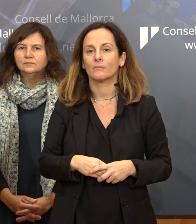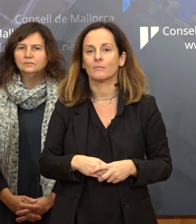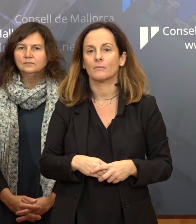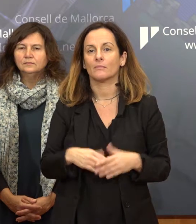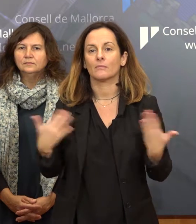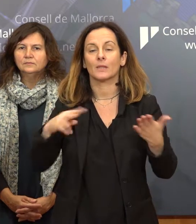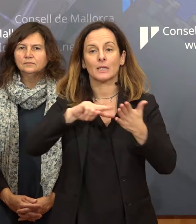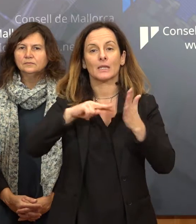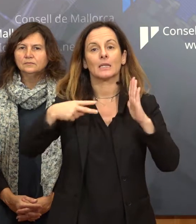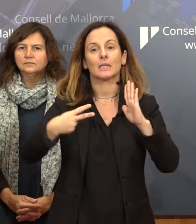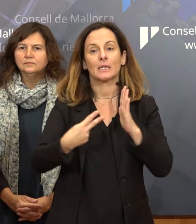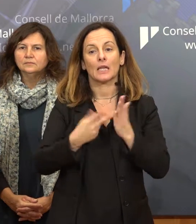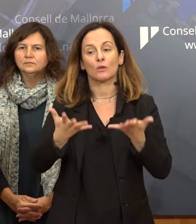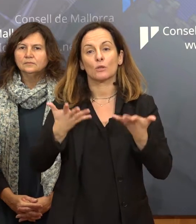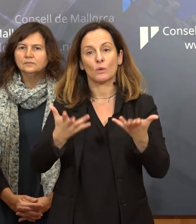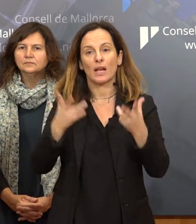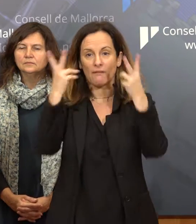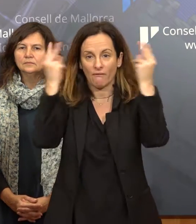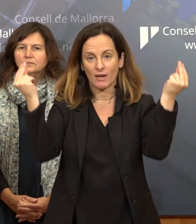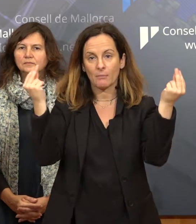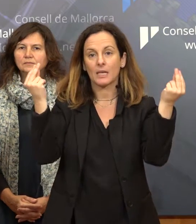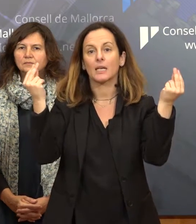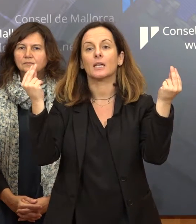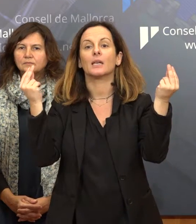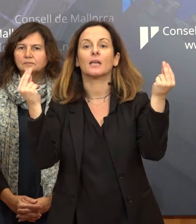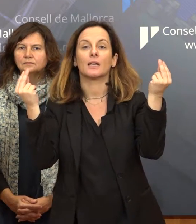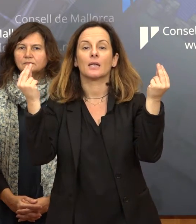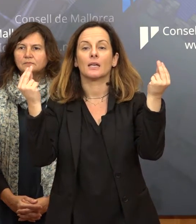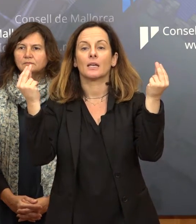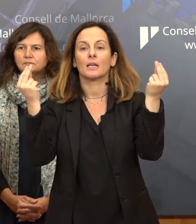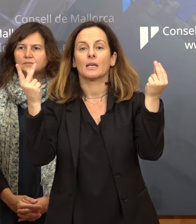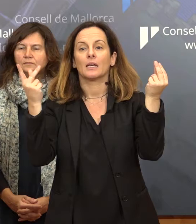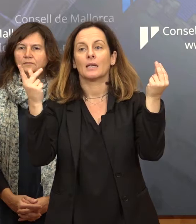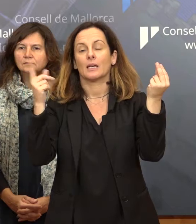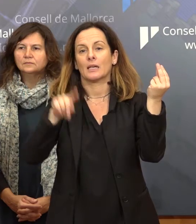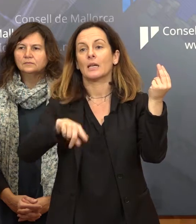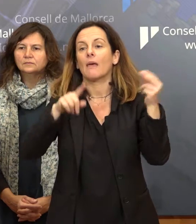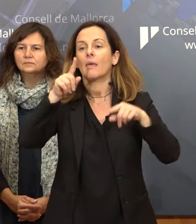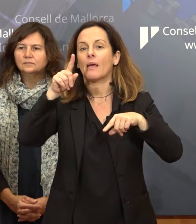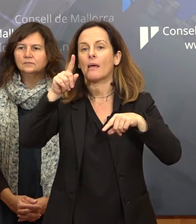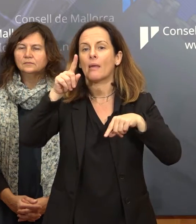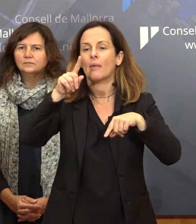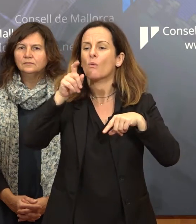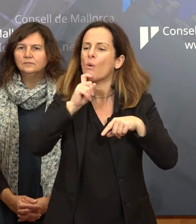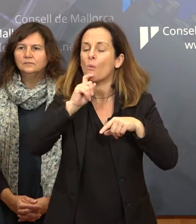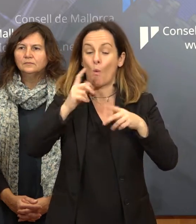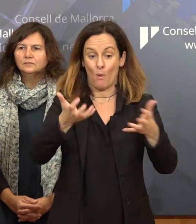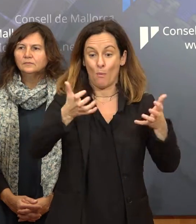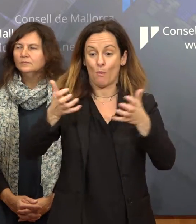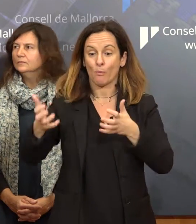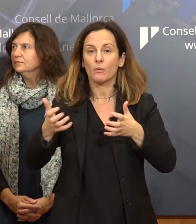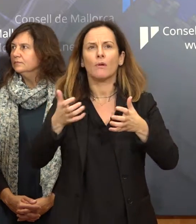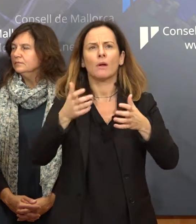Maria, la millor és minoreça ràtio de la quantitat d'usuaris que tenen cadascun, o com se't les mereixen?